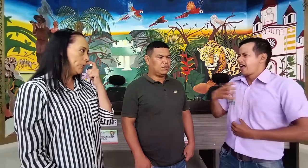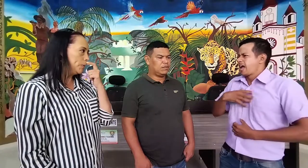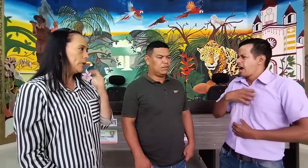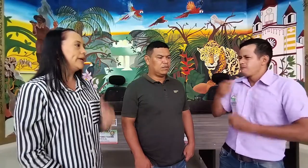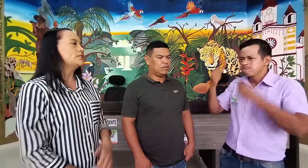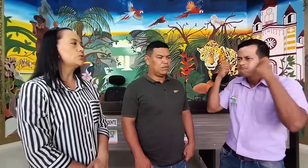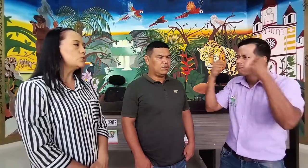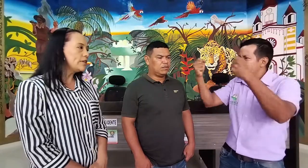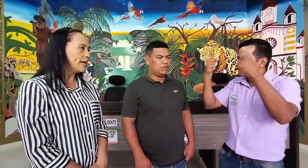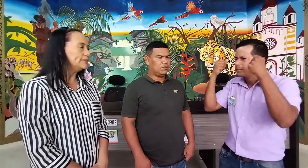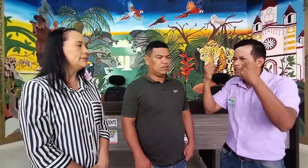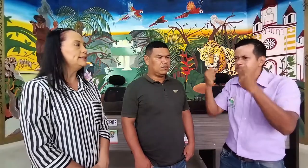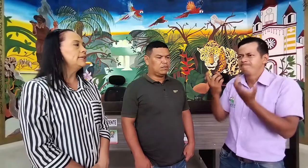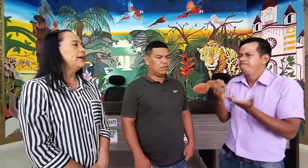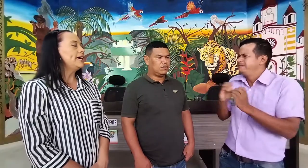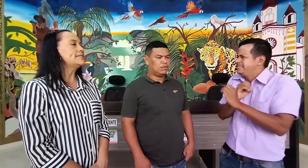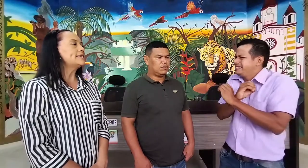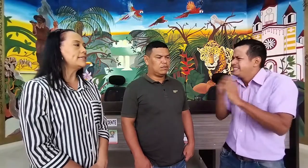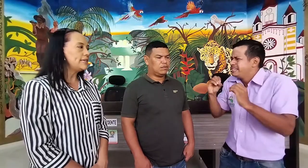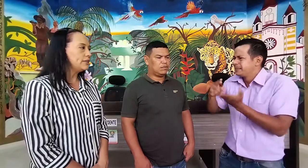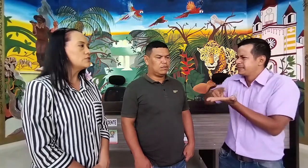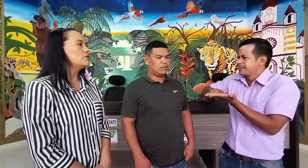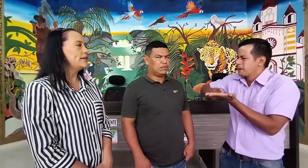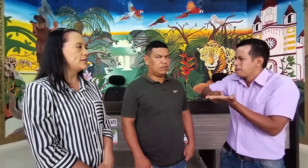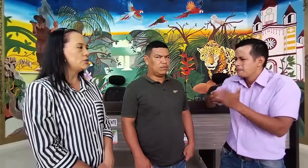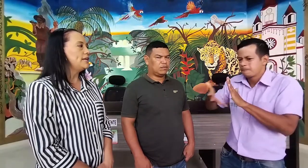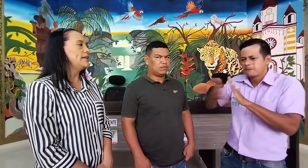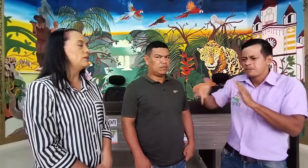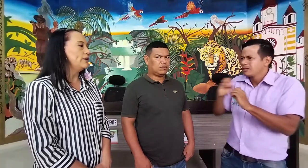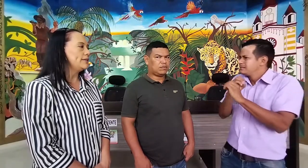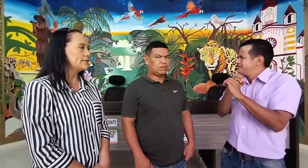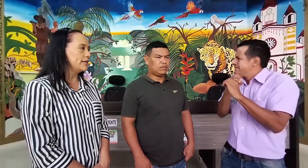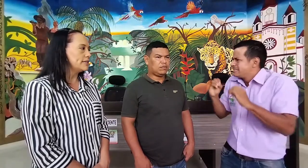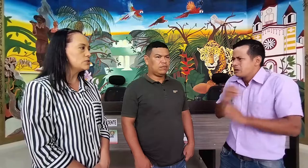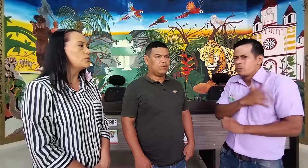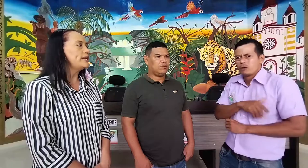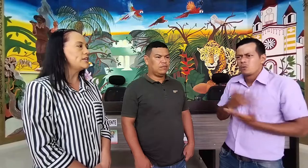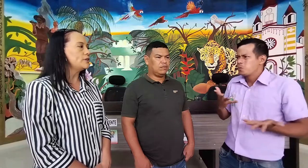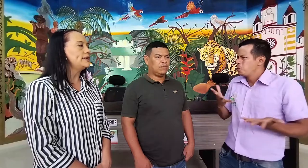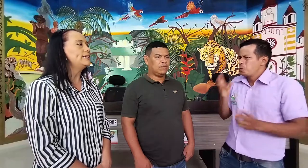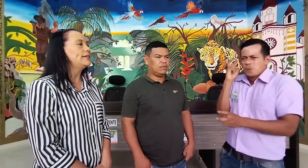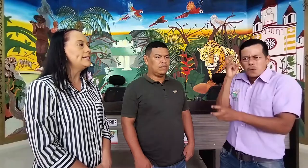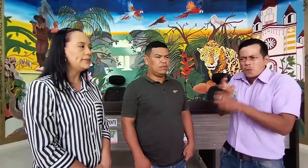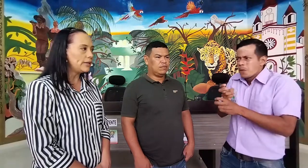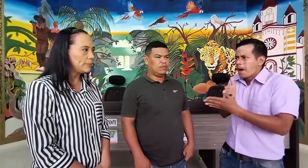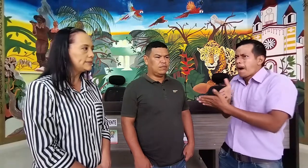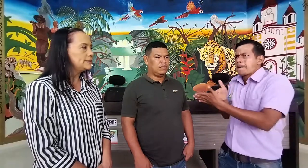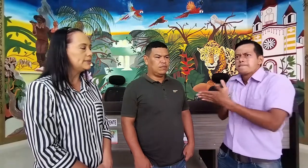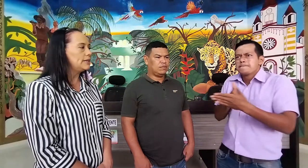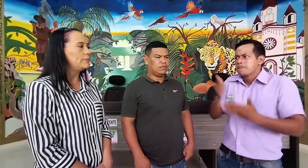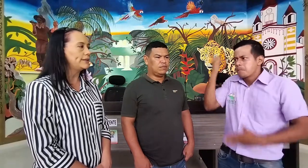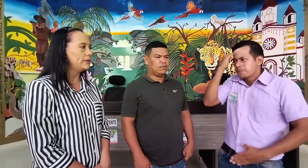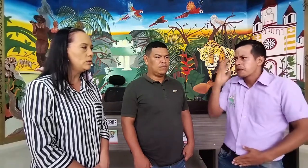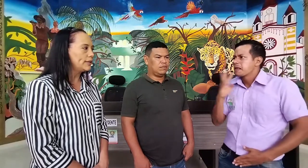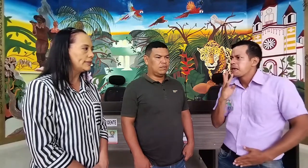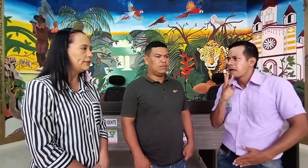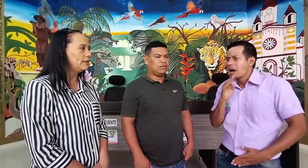grupo de estudiantes exigiendo su derecho a la lengua de señas, su derecho a tener intérpretes en la parte educativa,